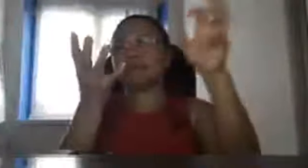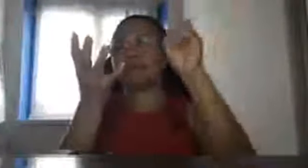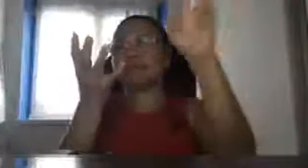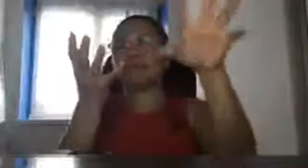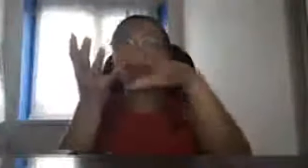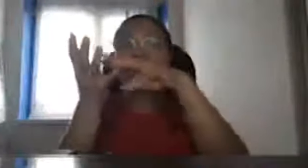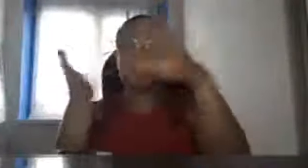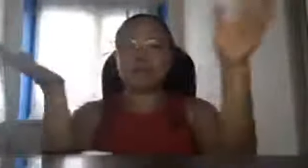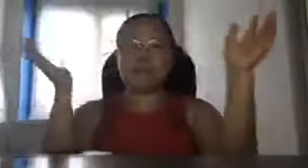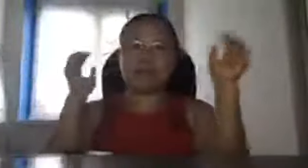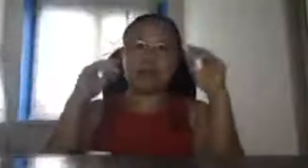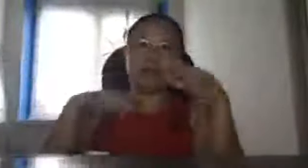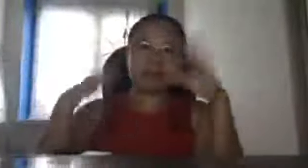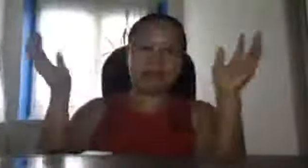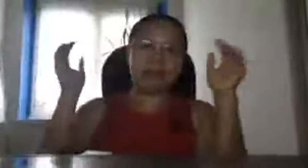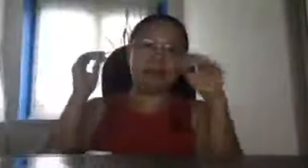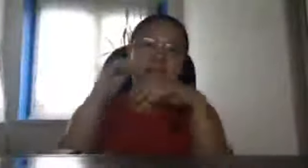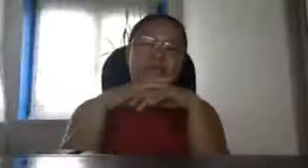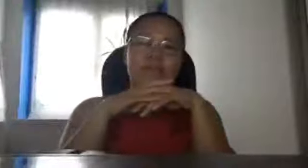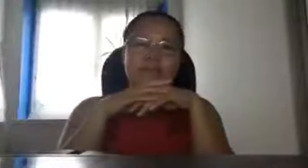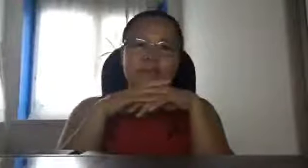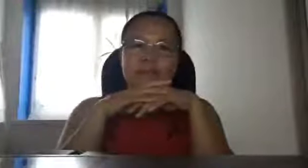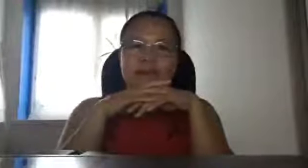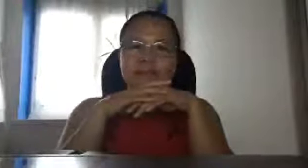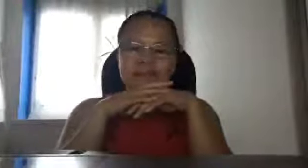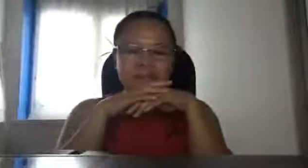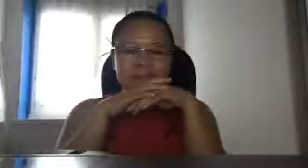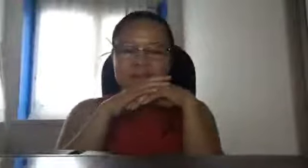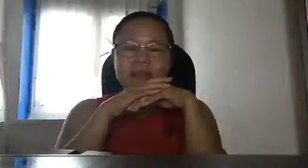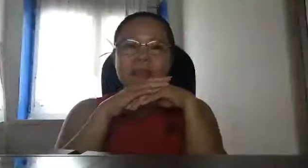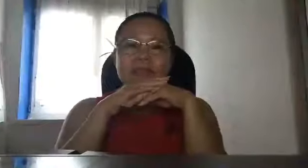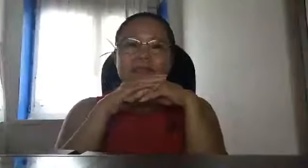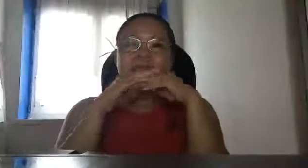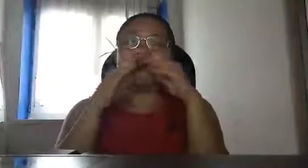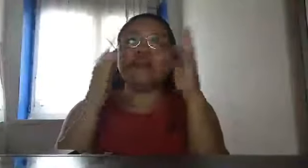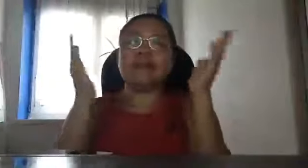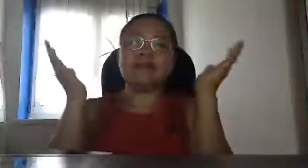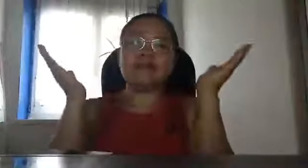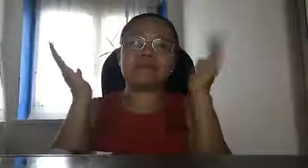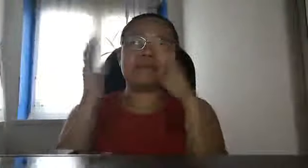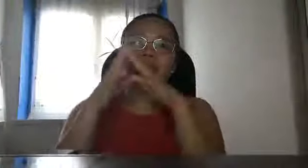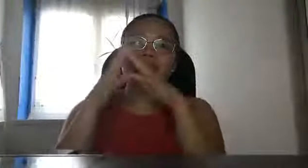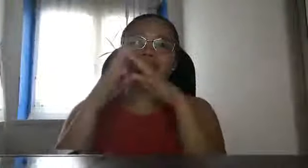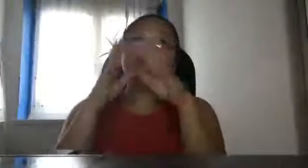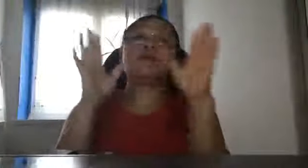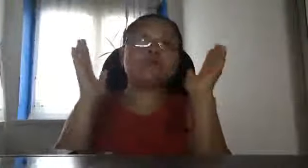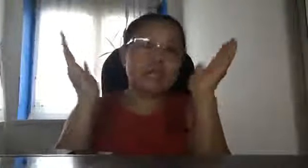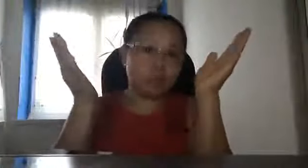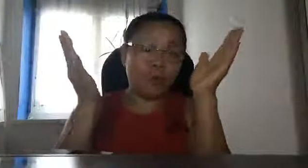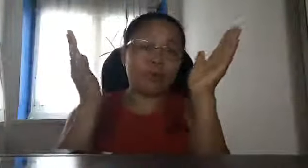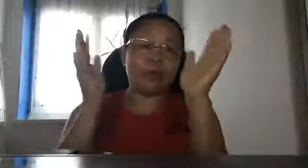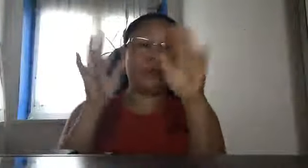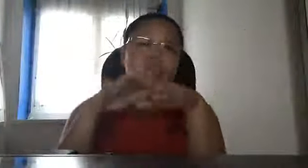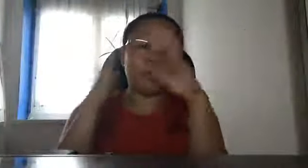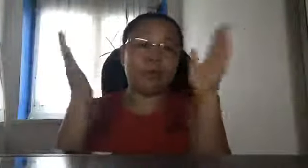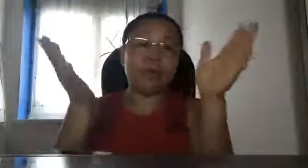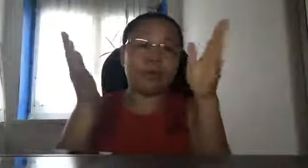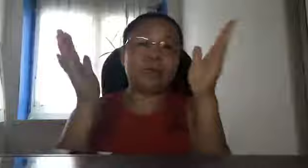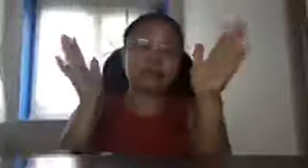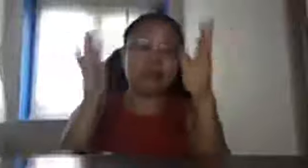mga NPE as diba kaya pero not all not all naman ng mga